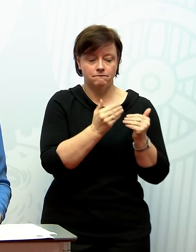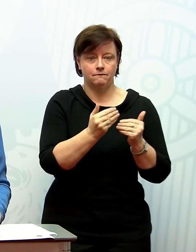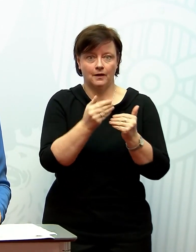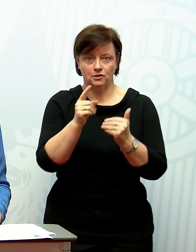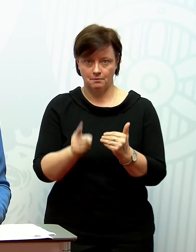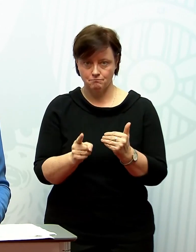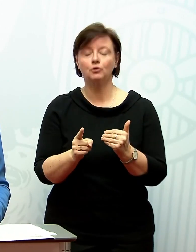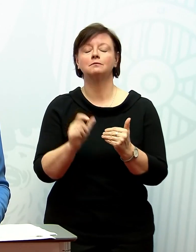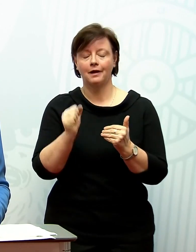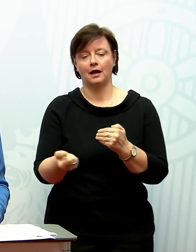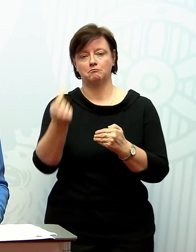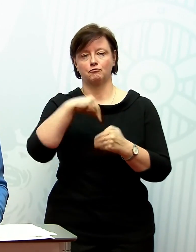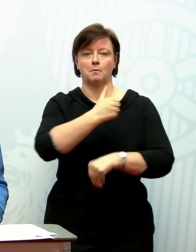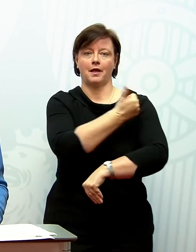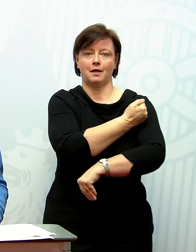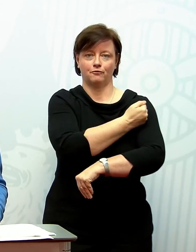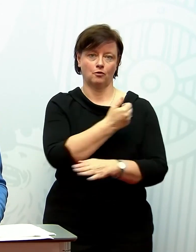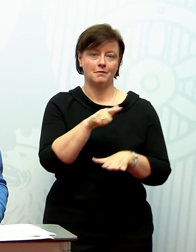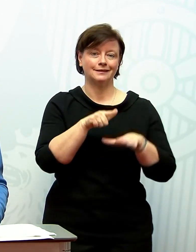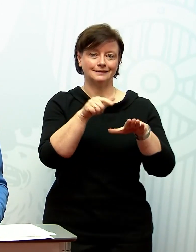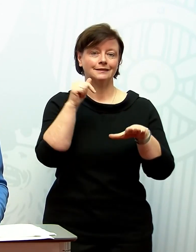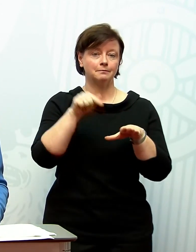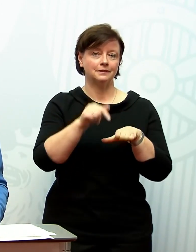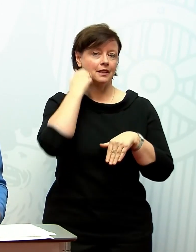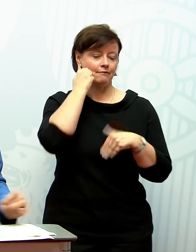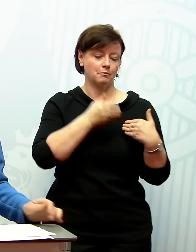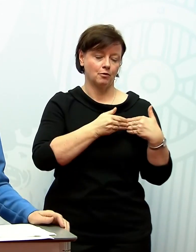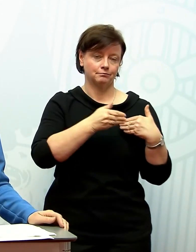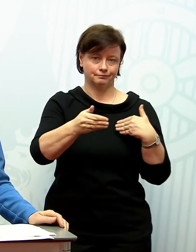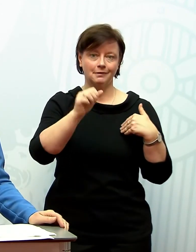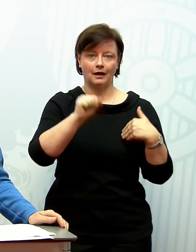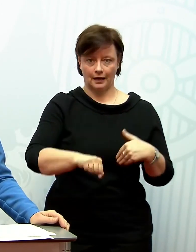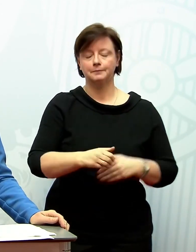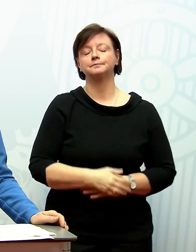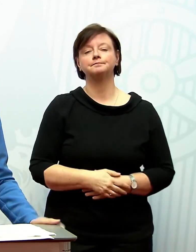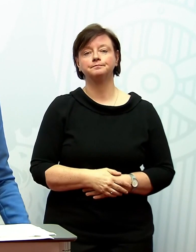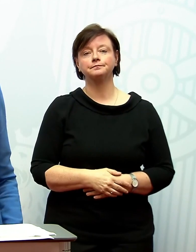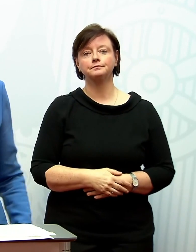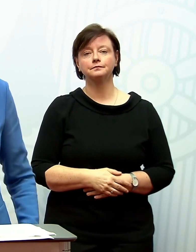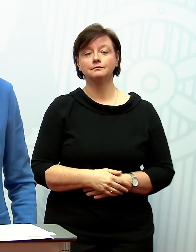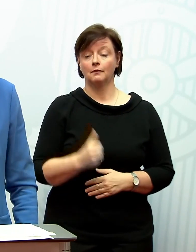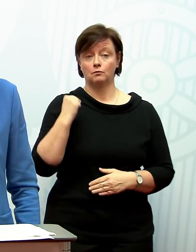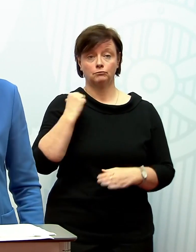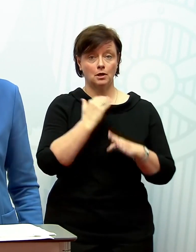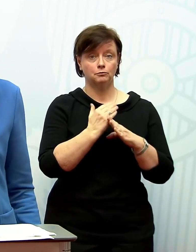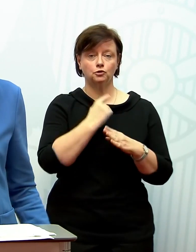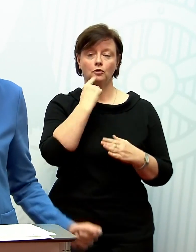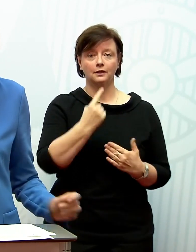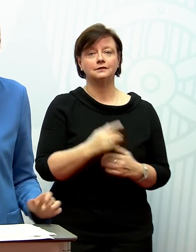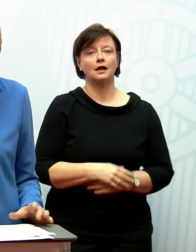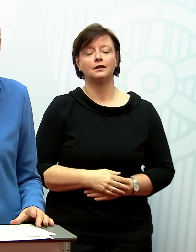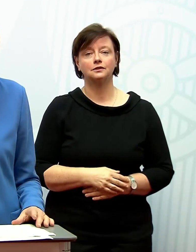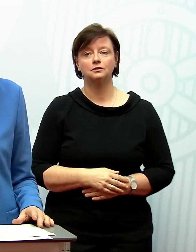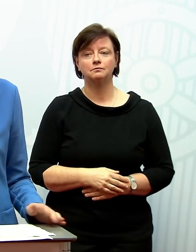dass sie sie wahrnehmen können, dass sie ab dem 17. Februar auch nachgeholt werden können. Erstmals, ich habe es eben gesagt, steht uns laut